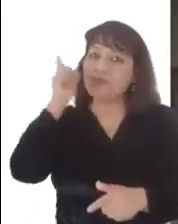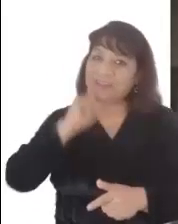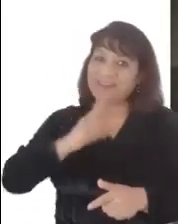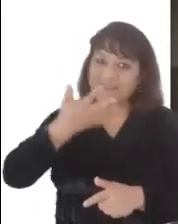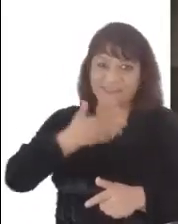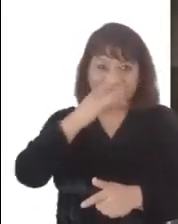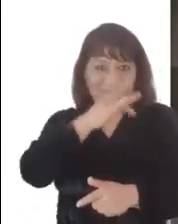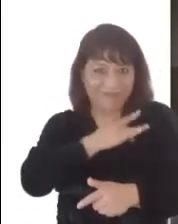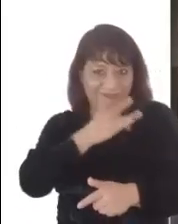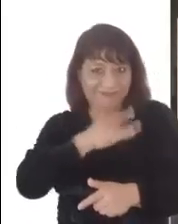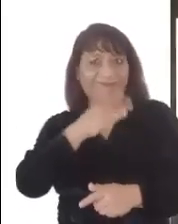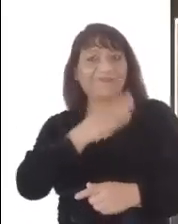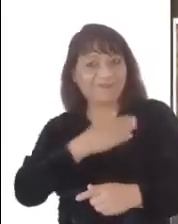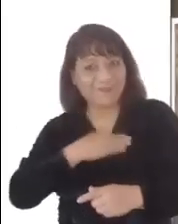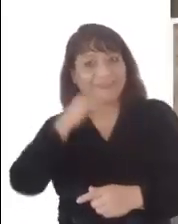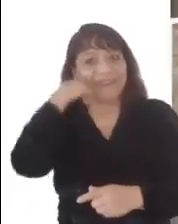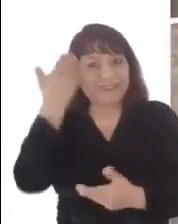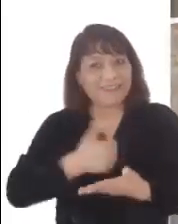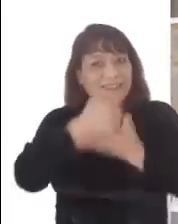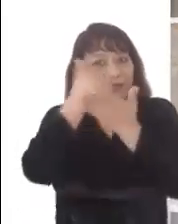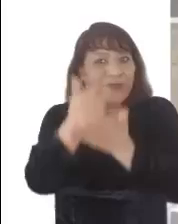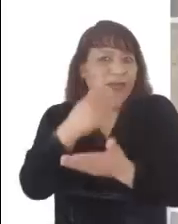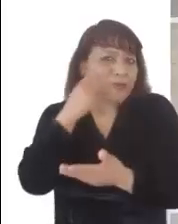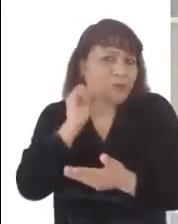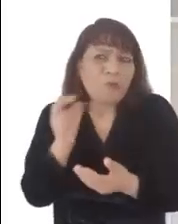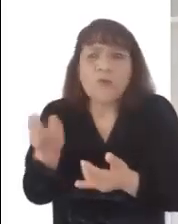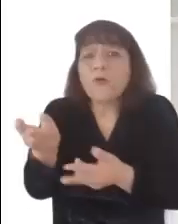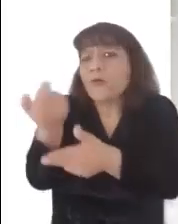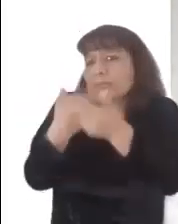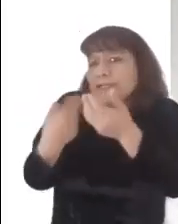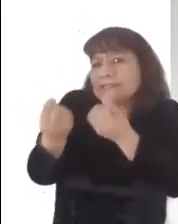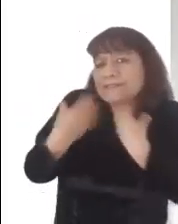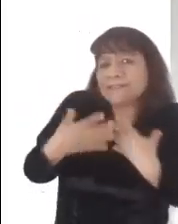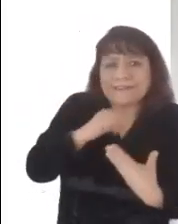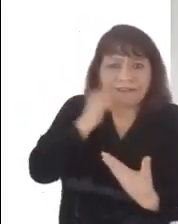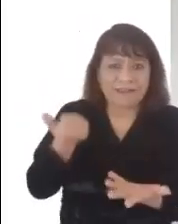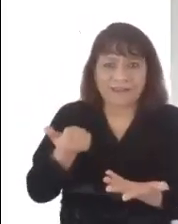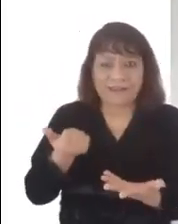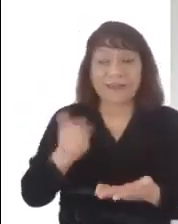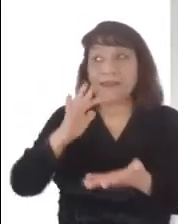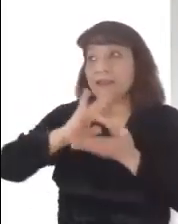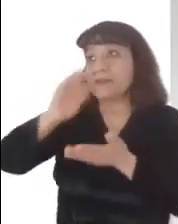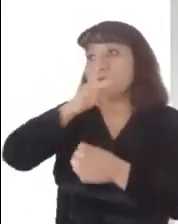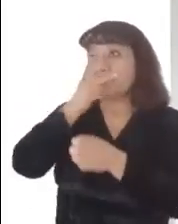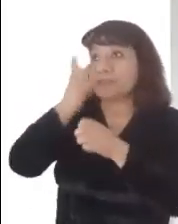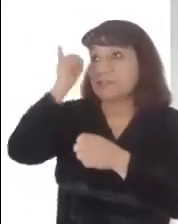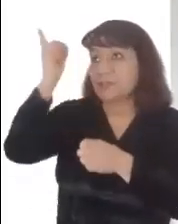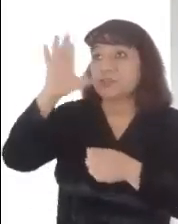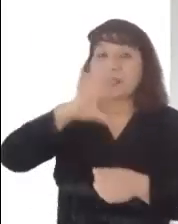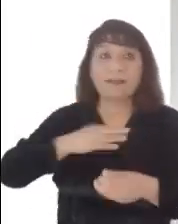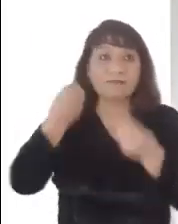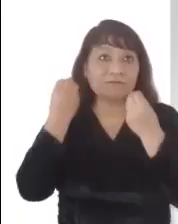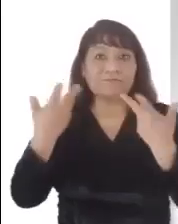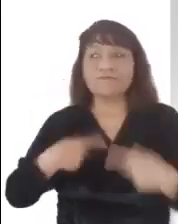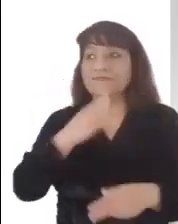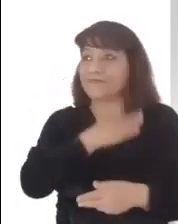grande, capaces de dar sin esperar recompensa. Gracias Padre porque hay muchas personas